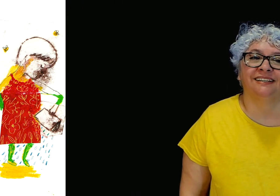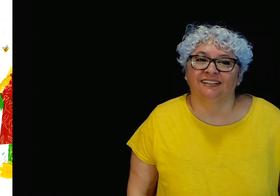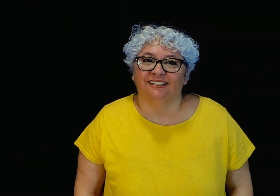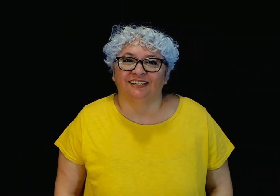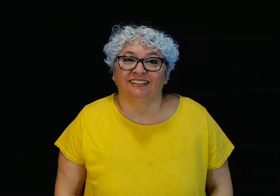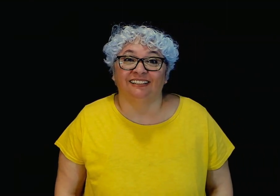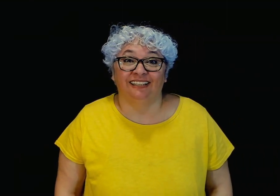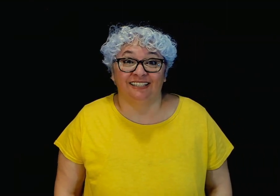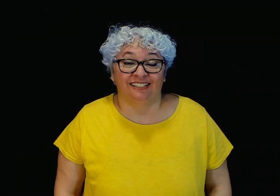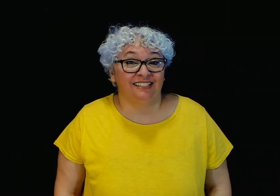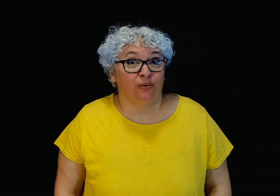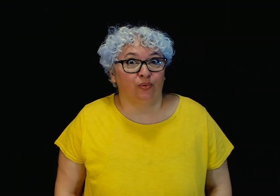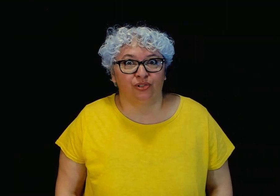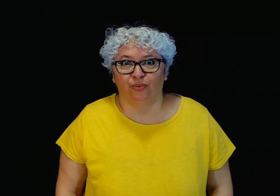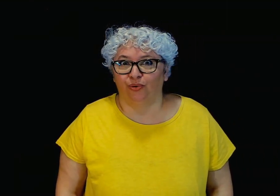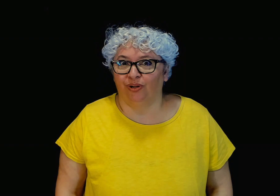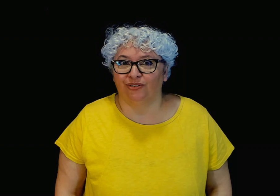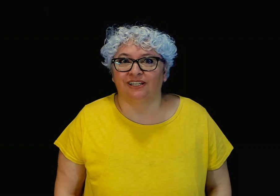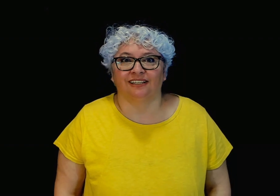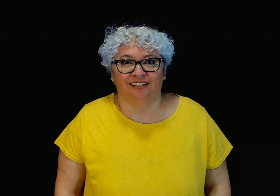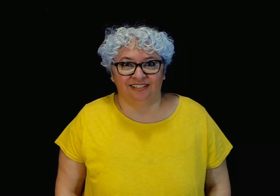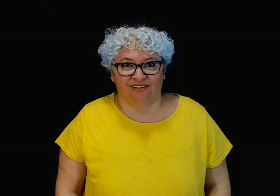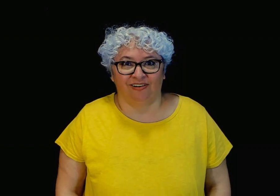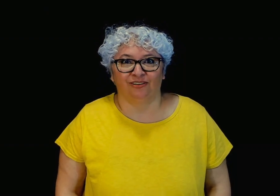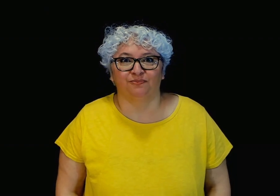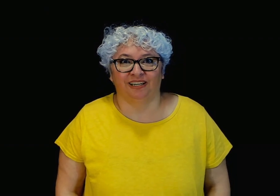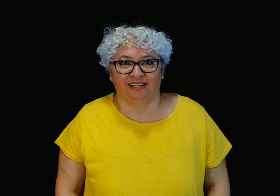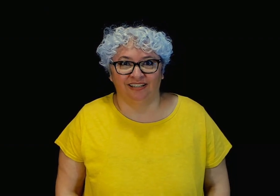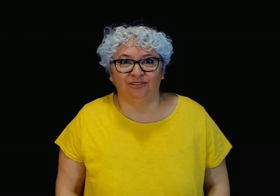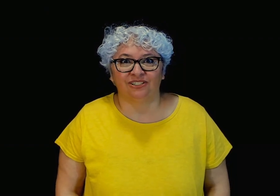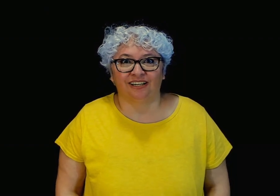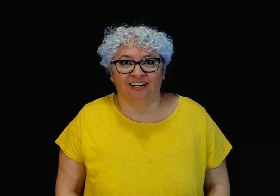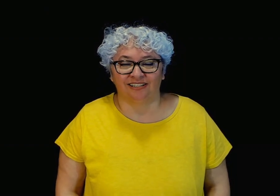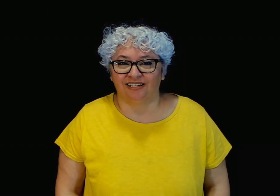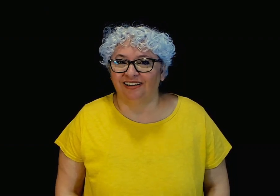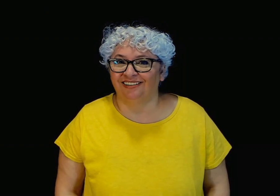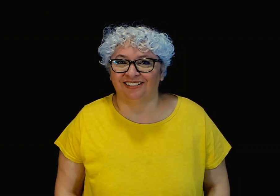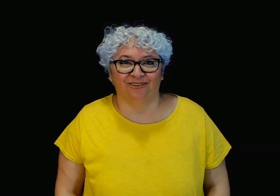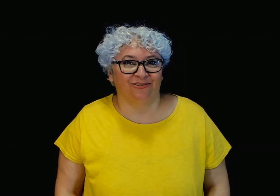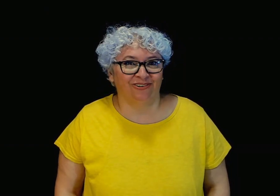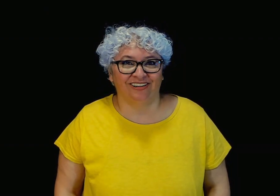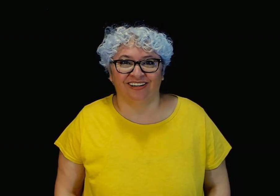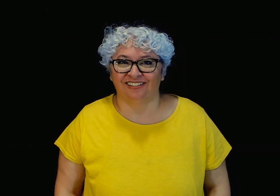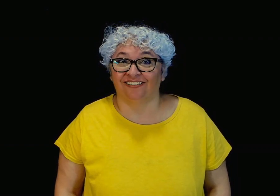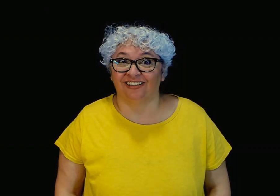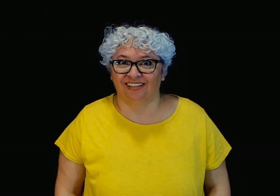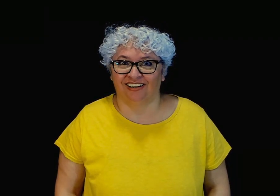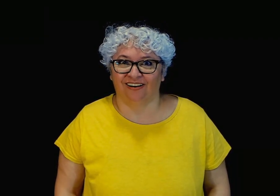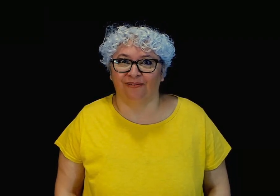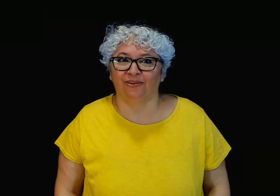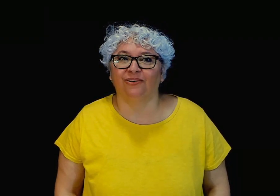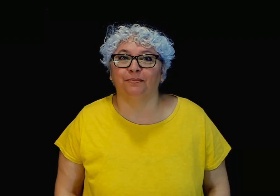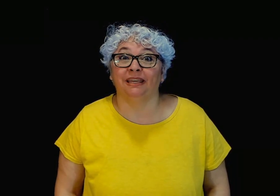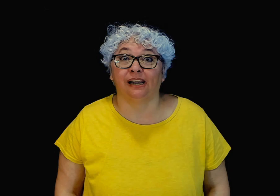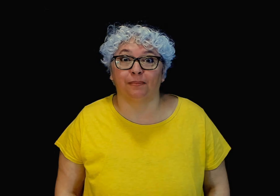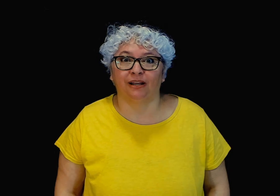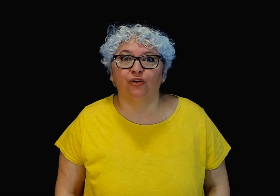y este seguro seguro que los que tenéis hermanos pequeñitos en casa seguro que sabéis de qué hablo mi hermano